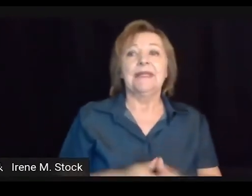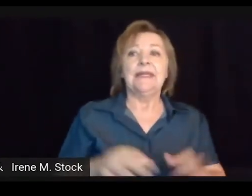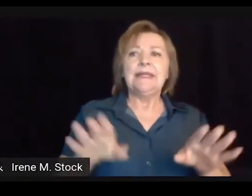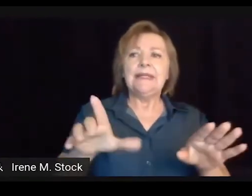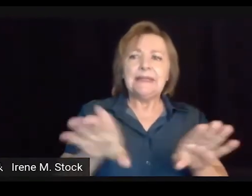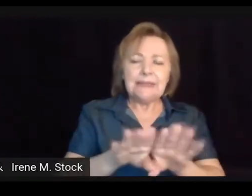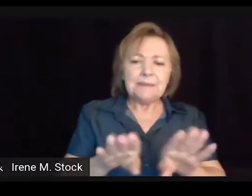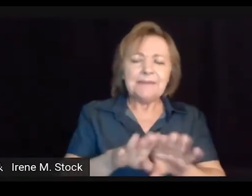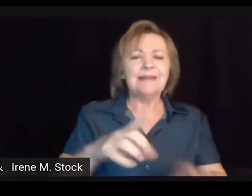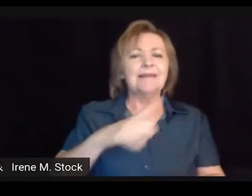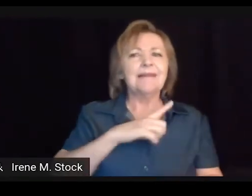surdo.